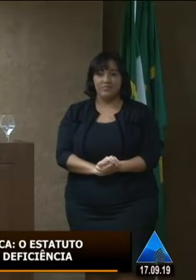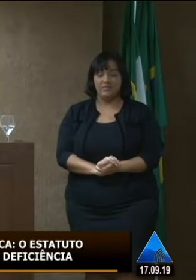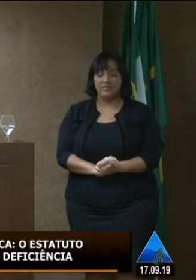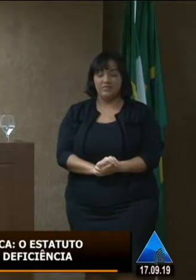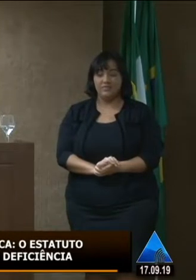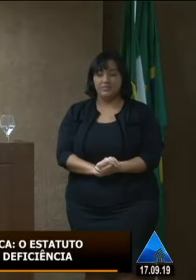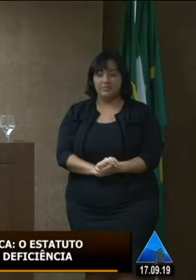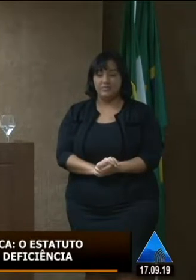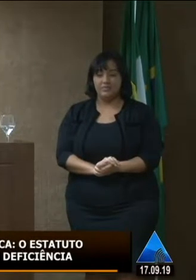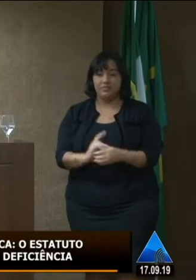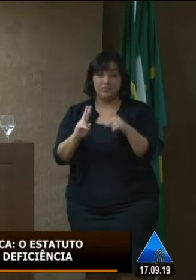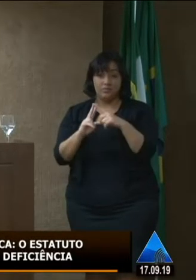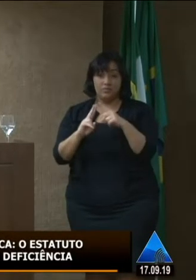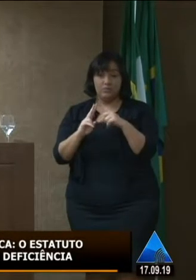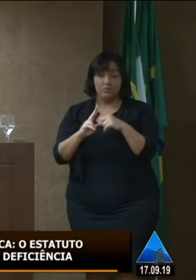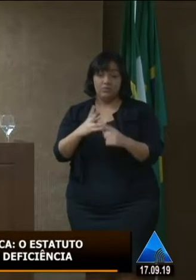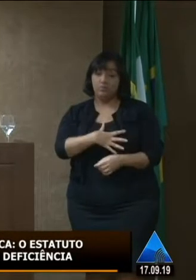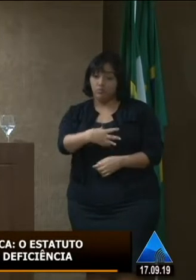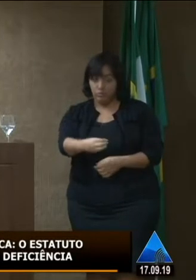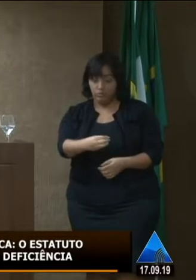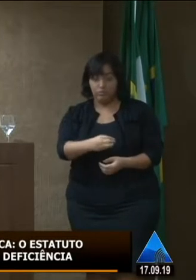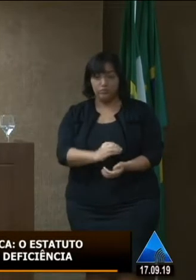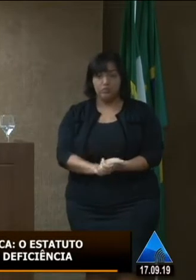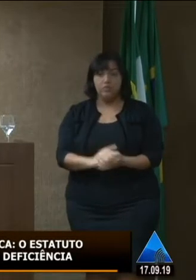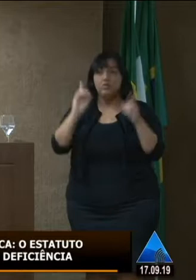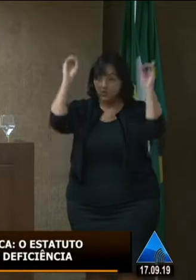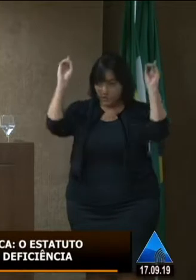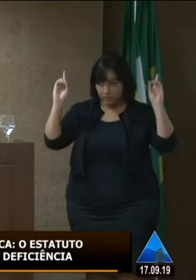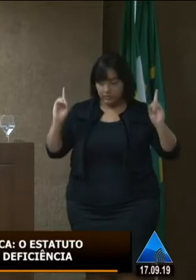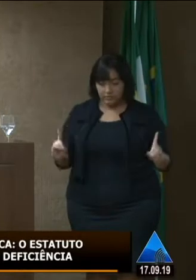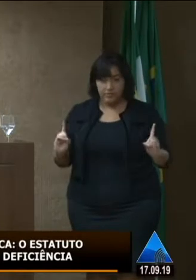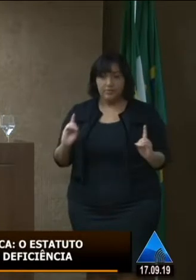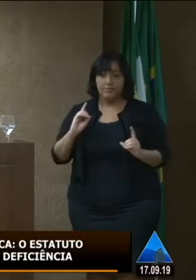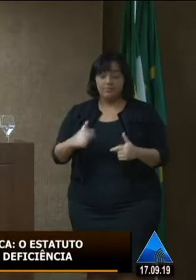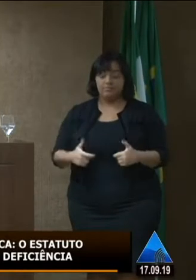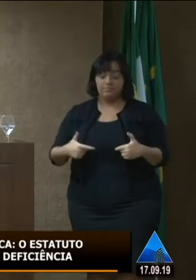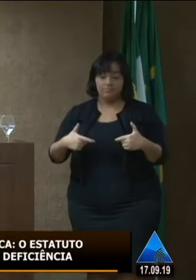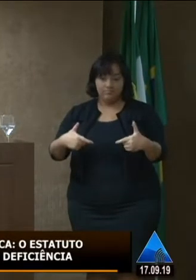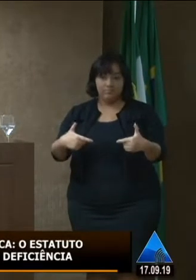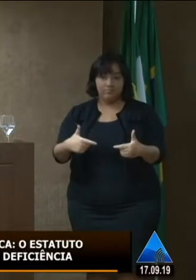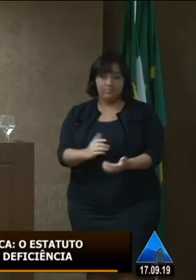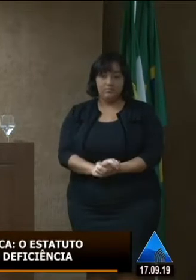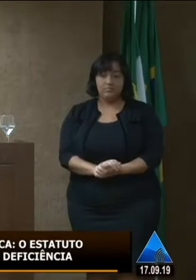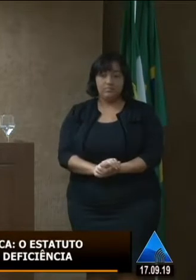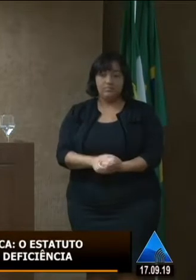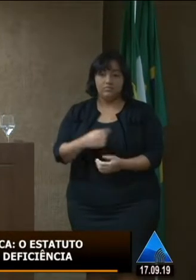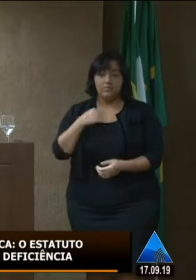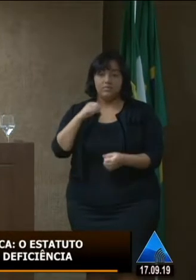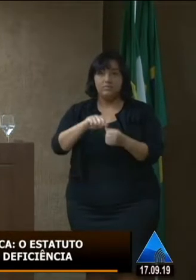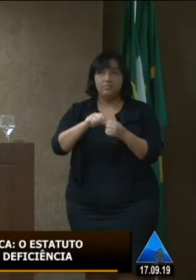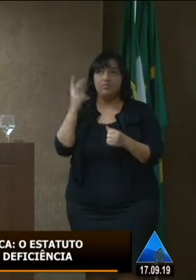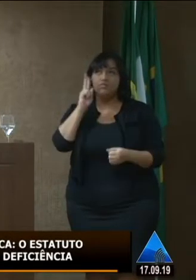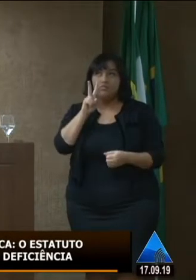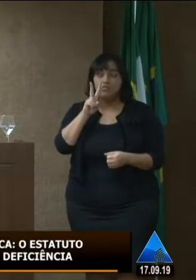e fora meu filho com deficiência uma outra pessoa que me fez enxergar o